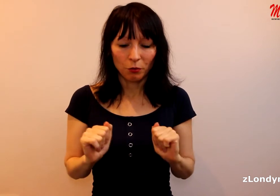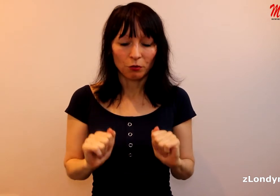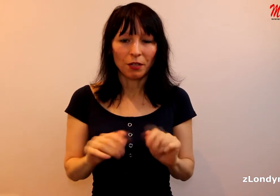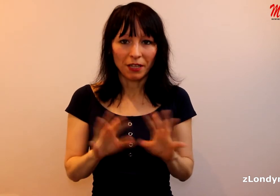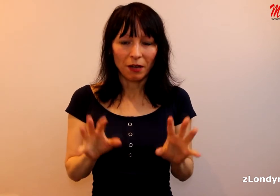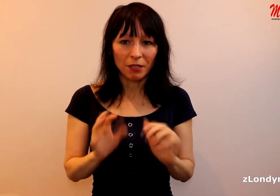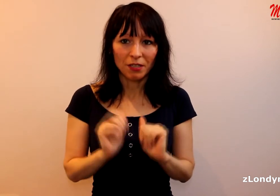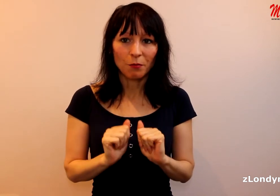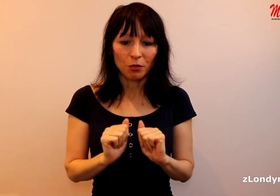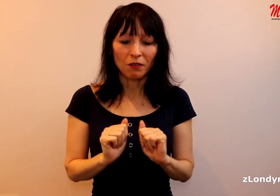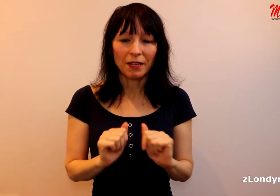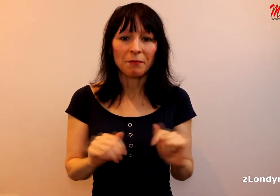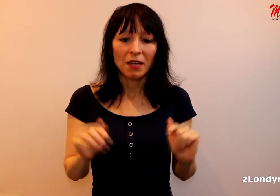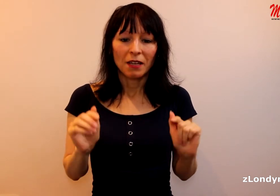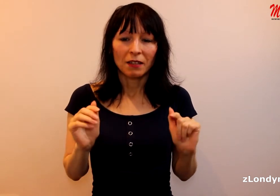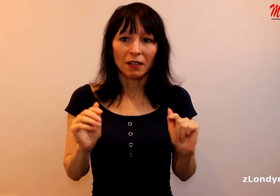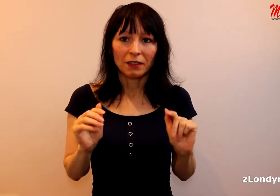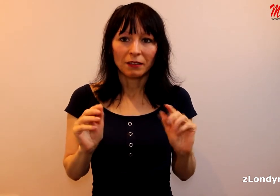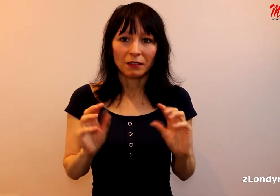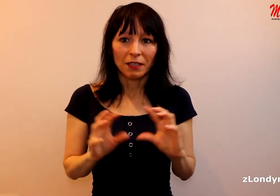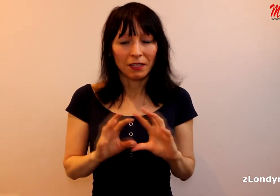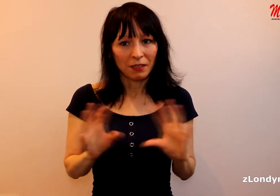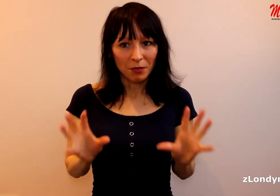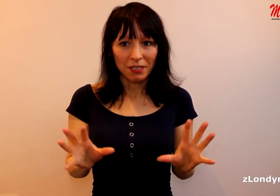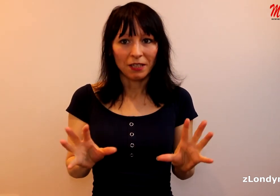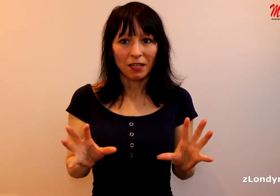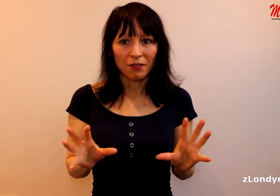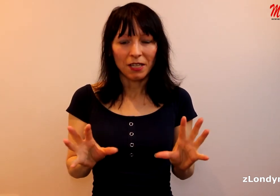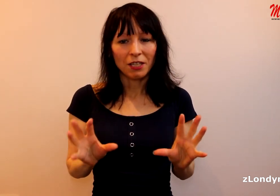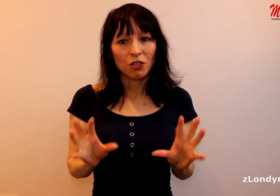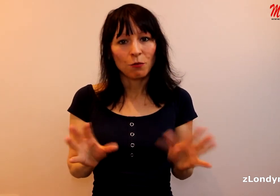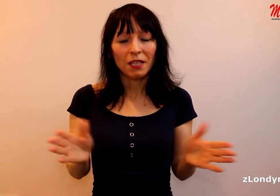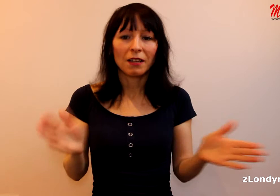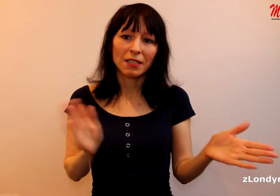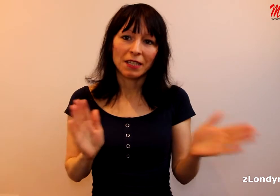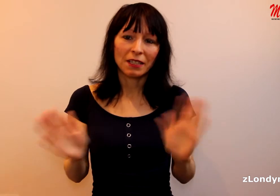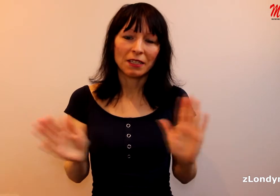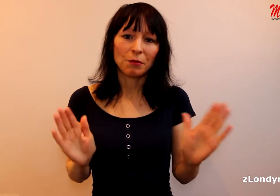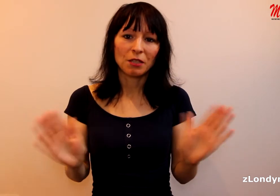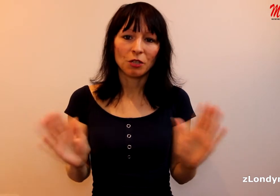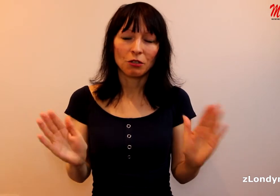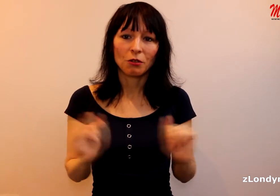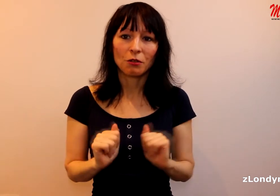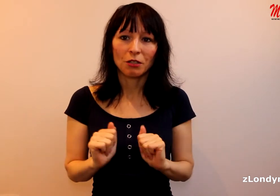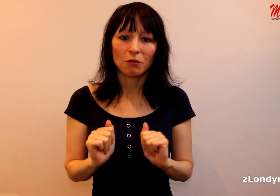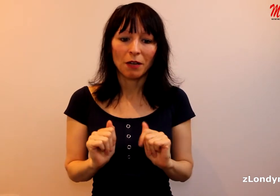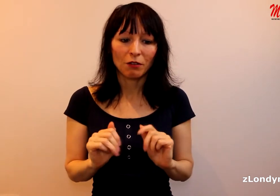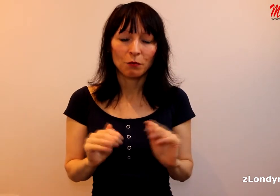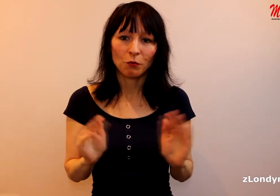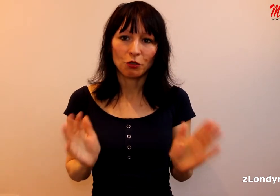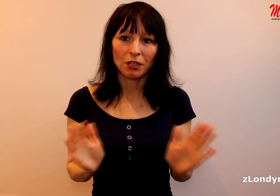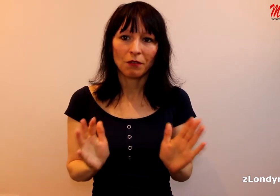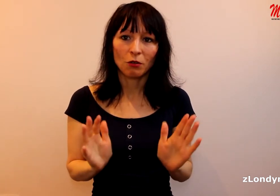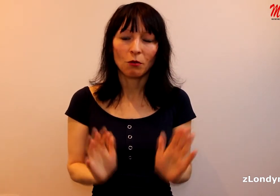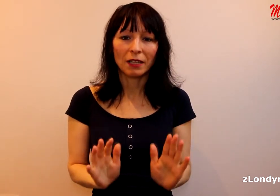pod to linky, abyste se podívali i na ty britský televize. I když neumíte anglicky, tak si myslím, že z toho něco málo aspoň můžete vykoukat.